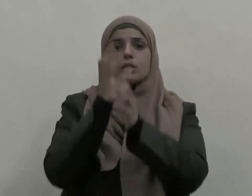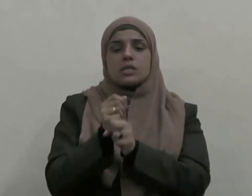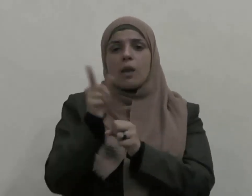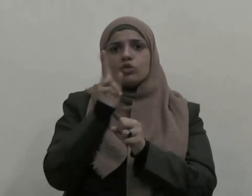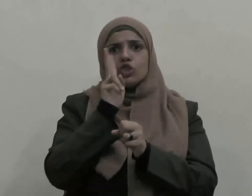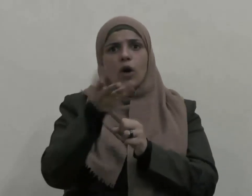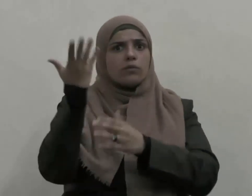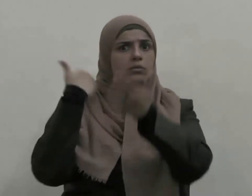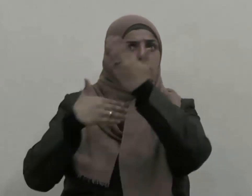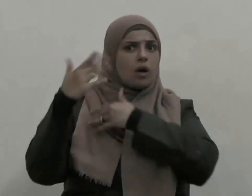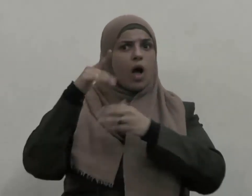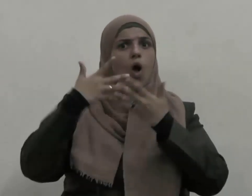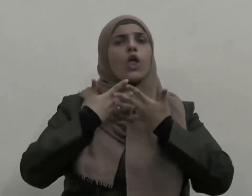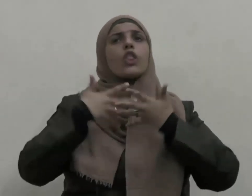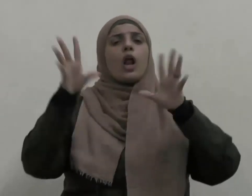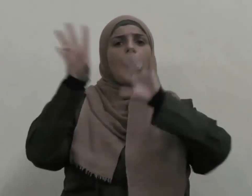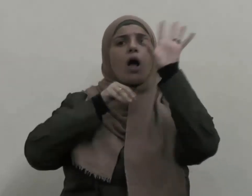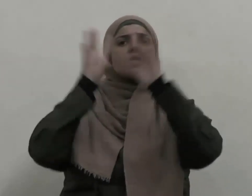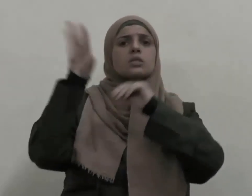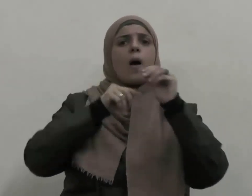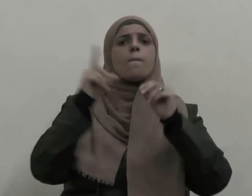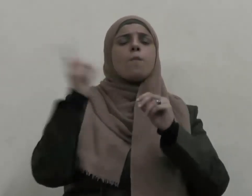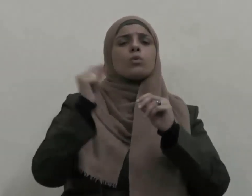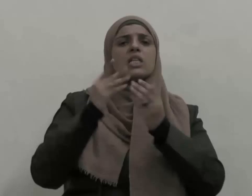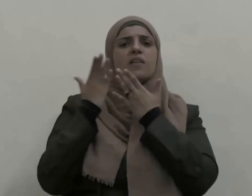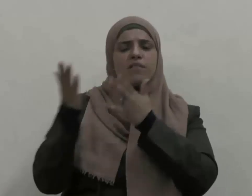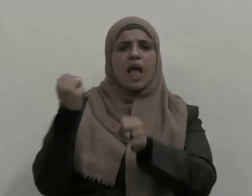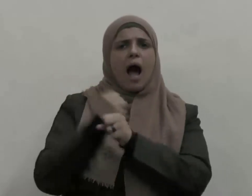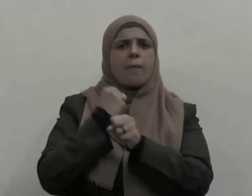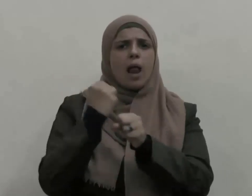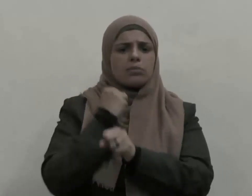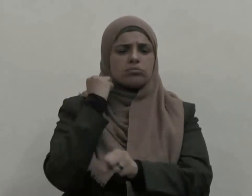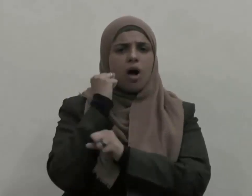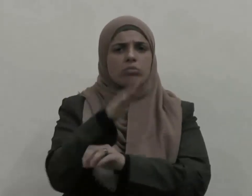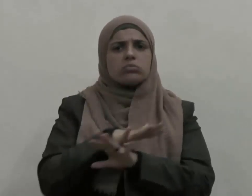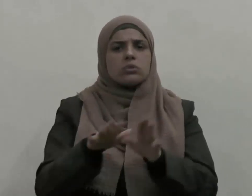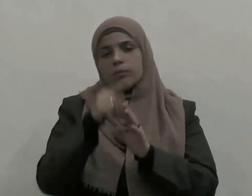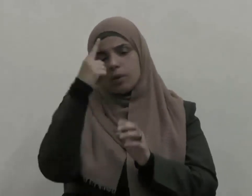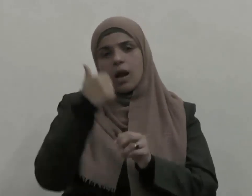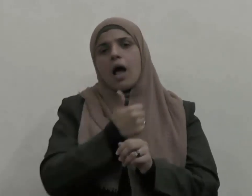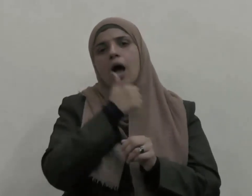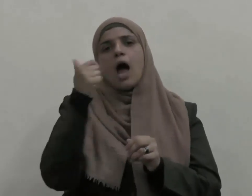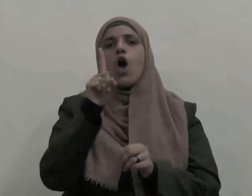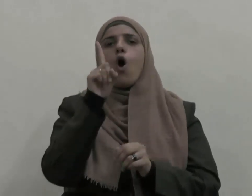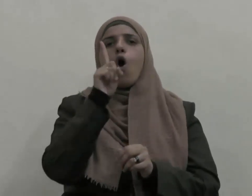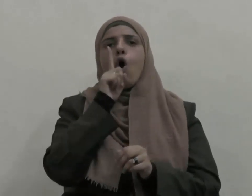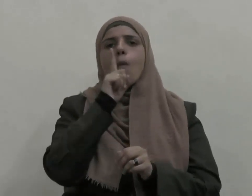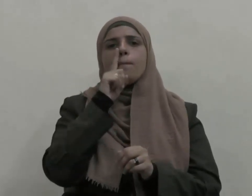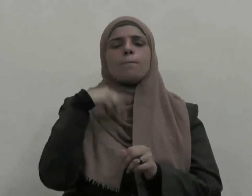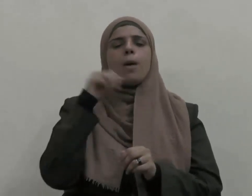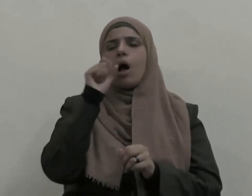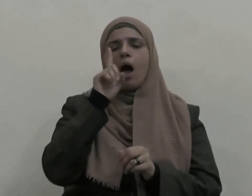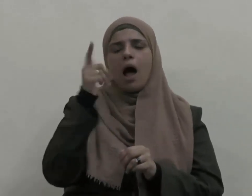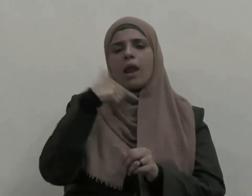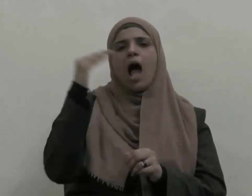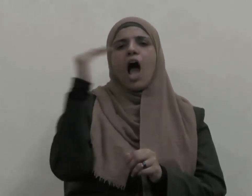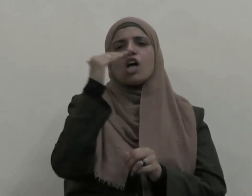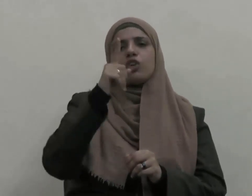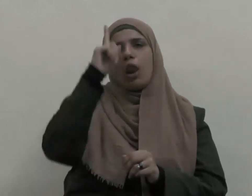العظيمة التي تدل على ذلك فعن أم المؤمنين عائشة رضي الله عنها قالت لو